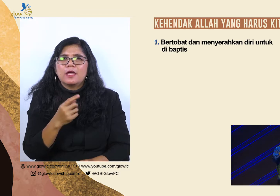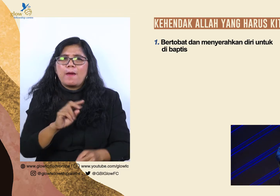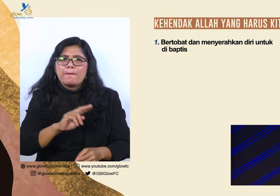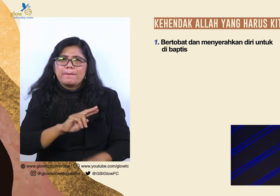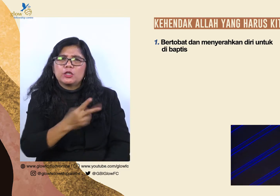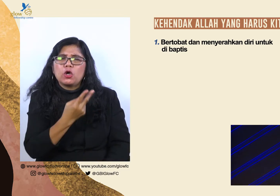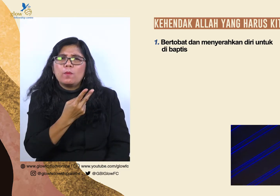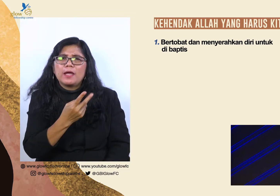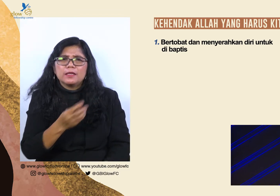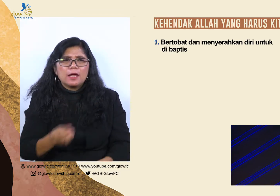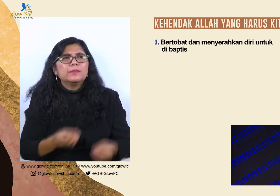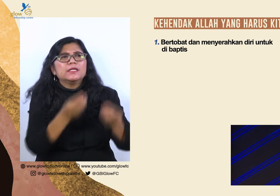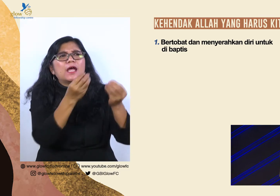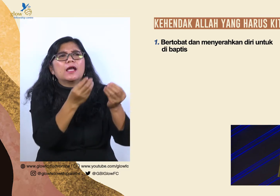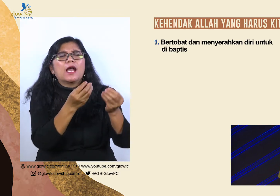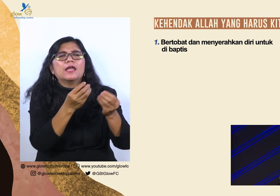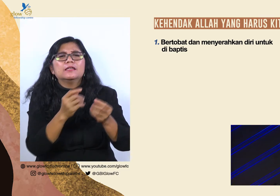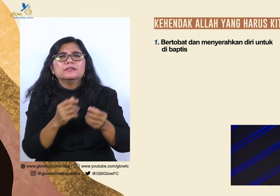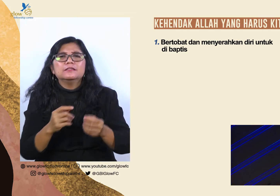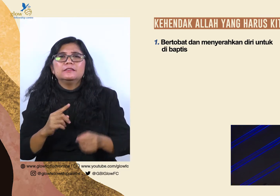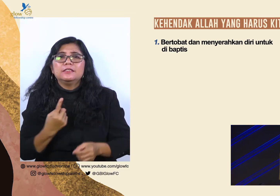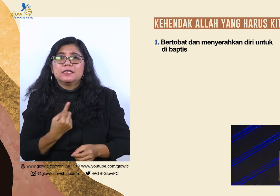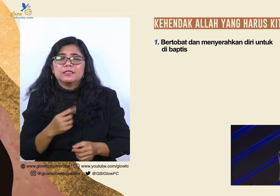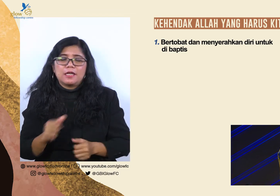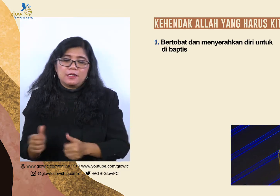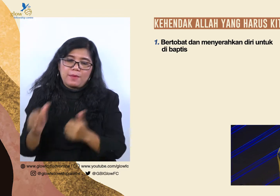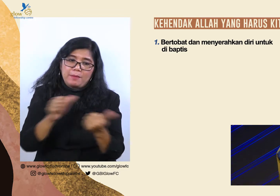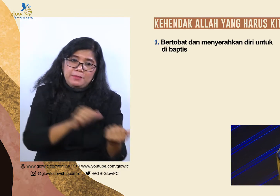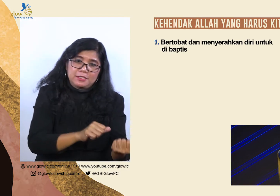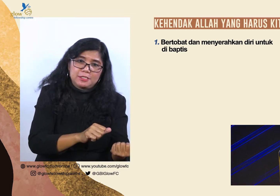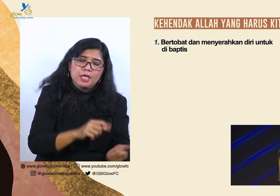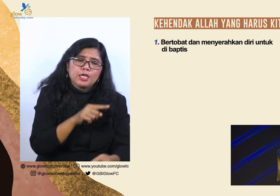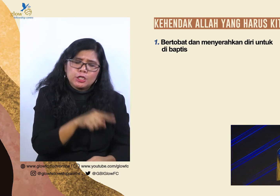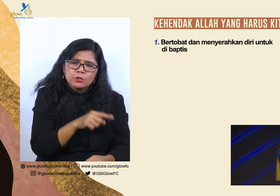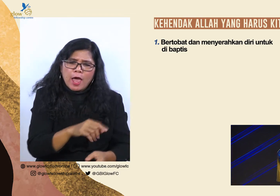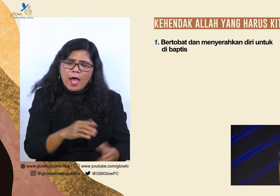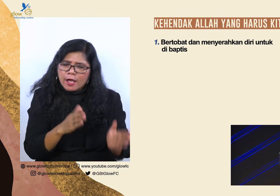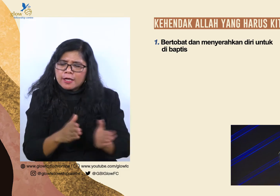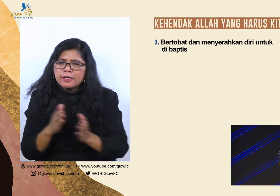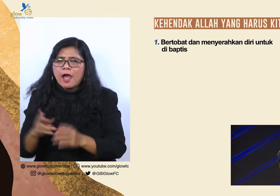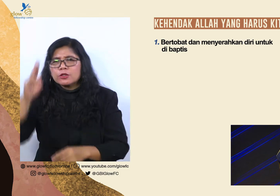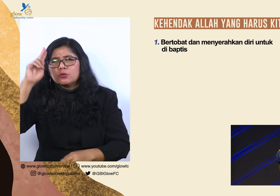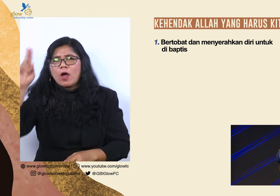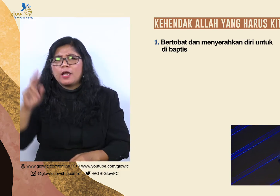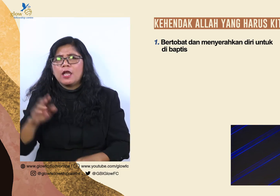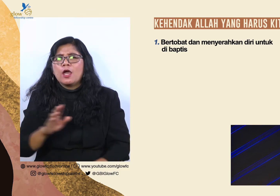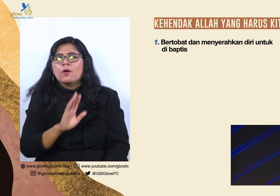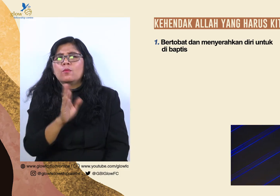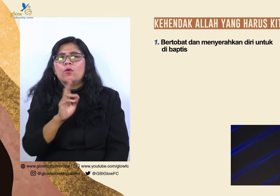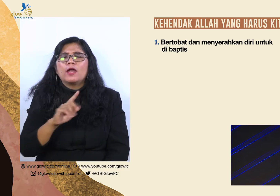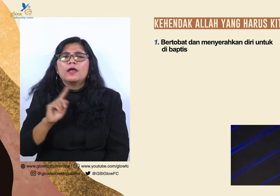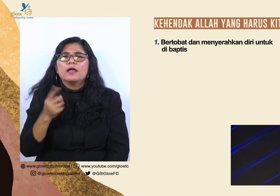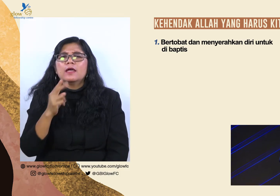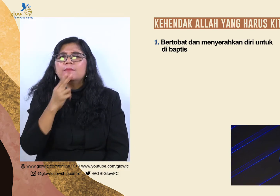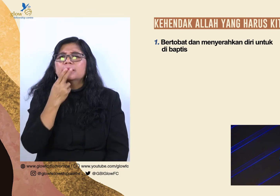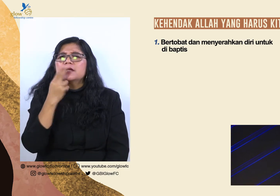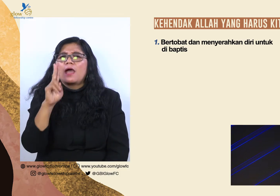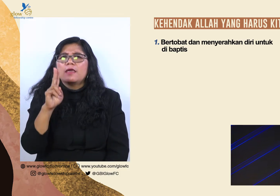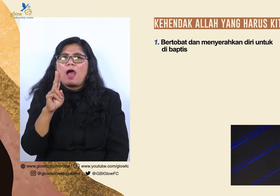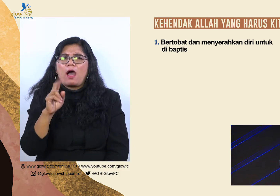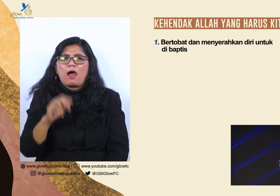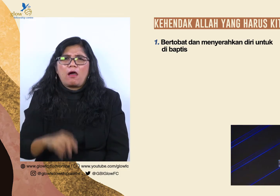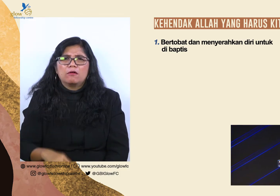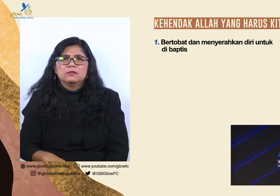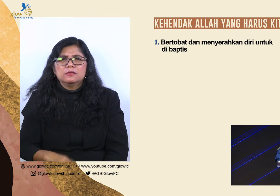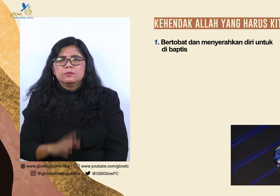dan menyerahkan diri untuk dibaptis. Itu adalah kendak Tuhan. Iya kan? Bukan sekedar, oh iya saya percaya. Oke, tapi pertanyaannya. Apakah kita cuma